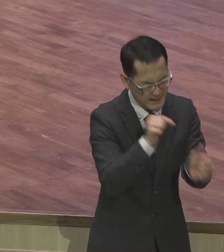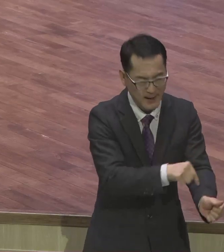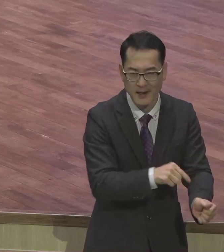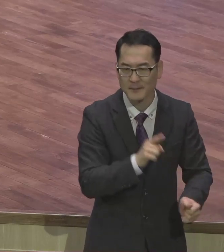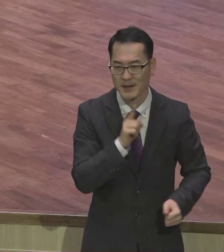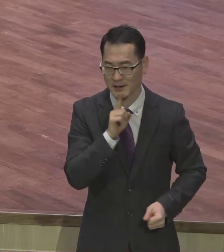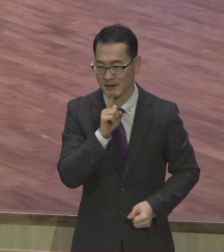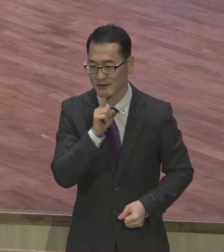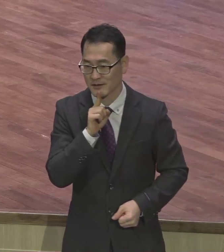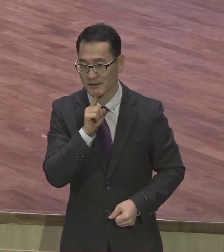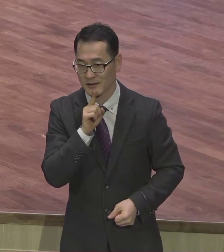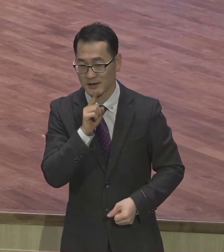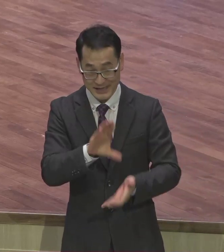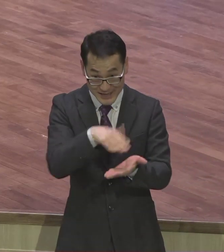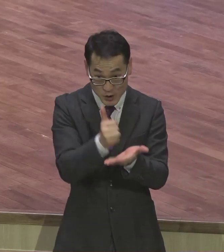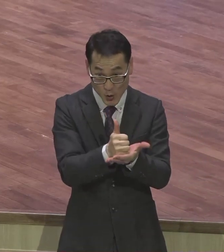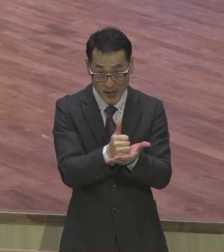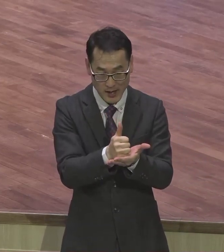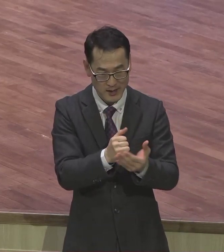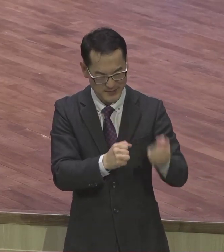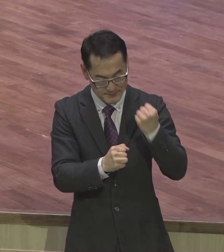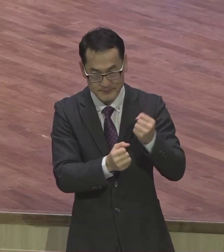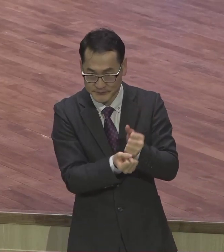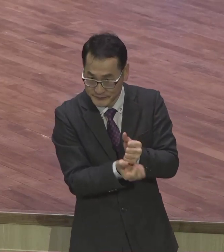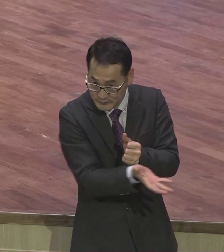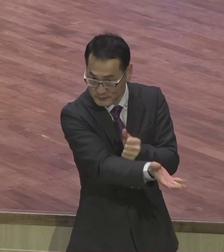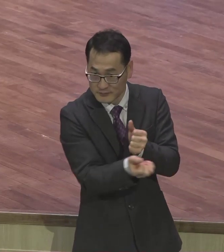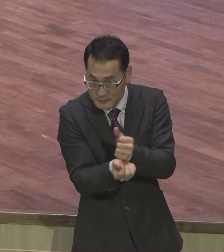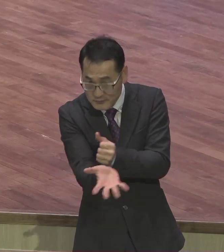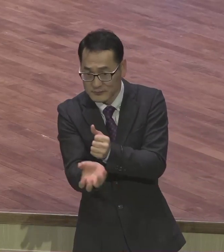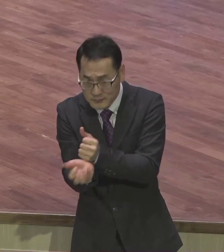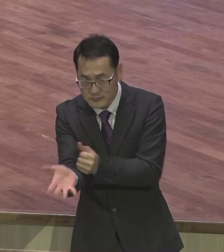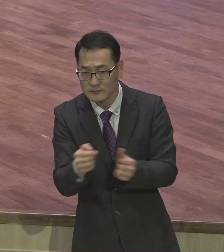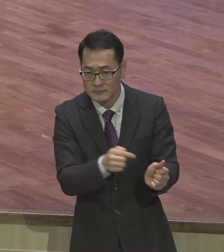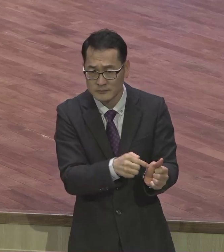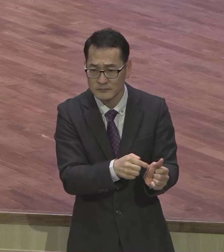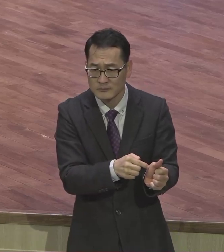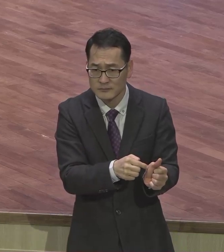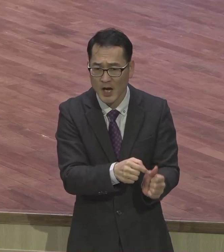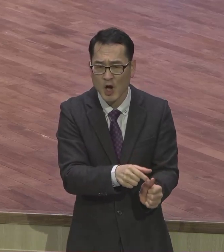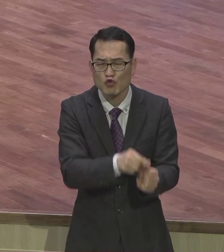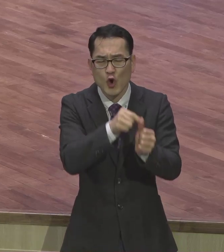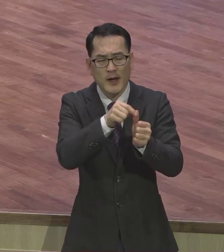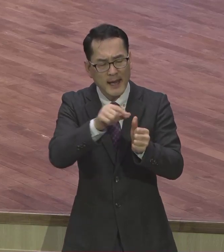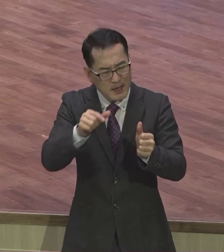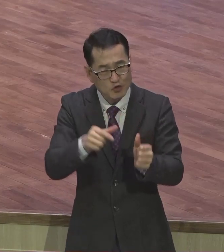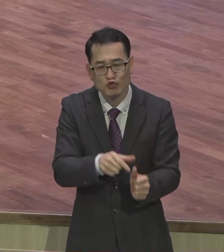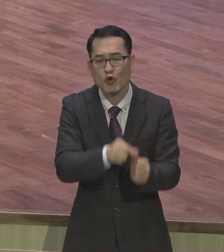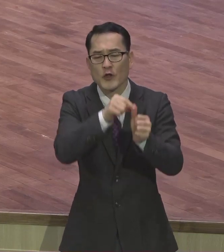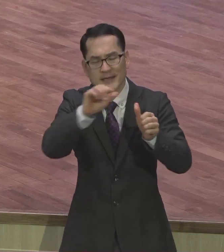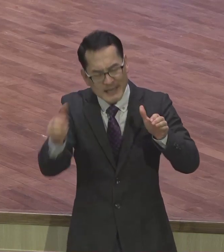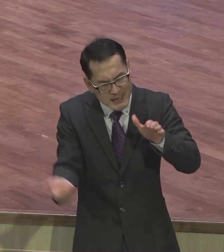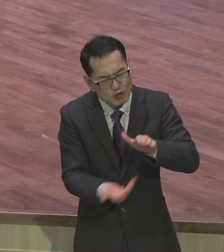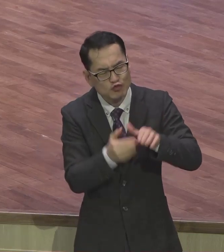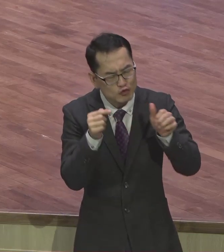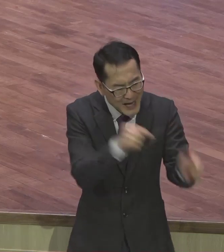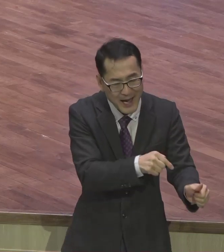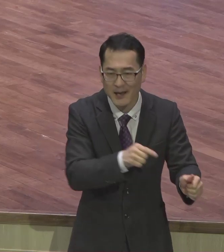그리스도의 영향력을 입히면서 살아가는 것을 구원을 이룬한 뜻이에요 이게 아멘 다시